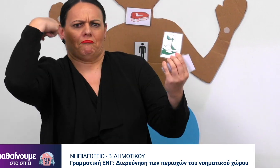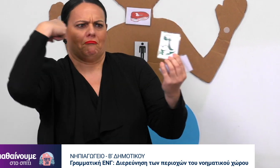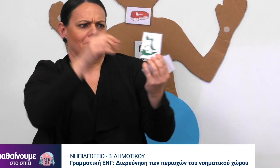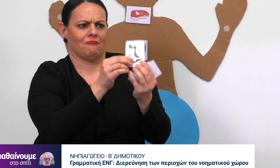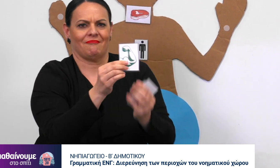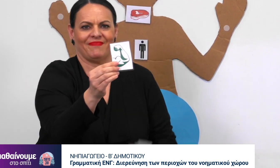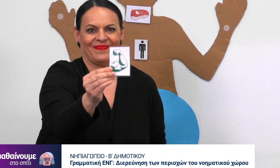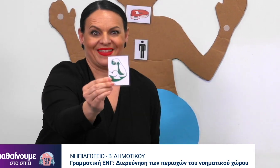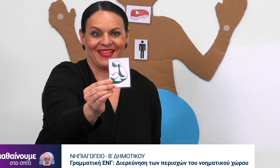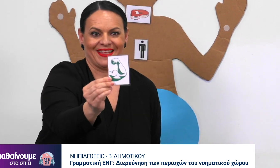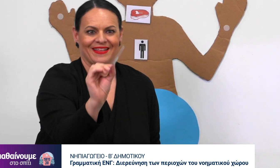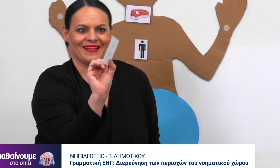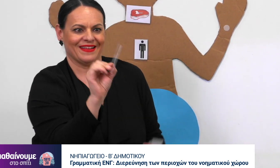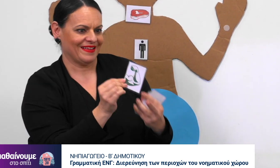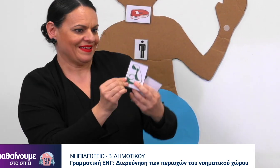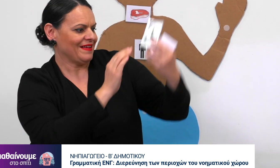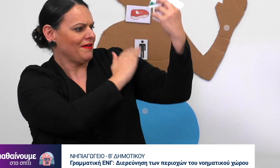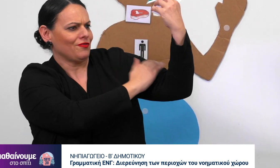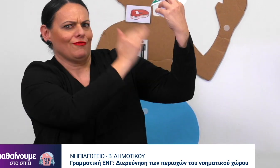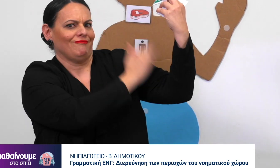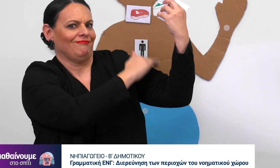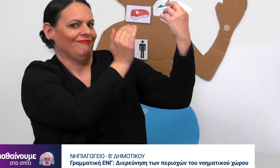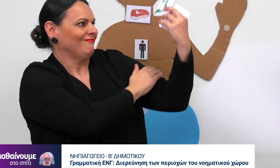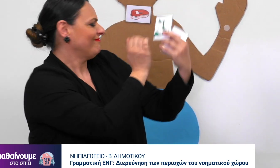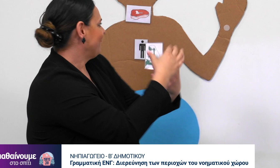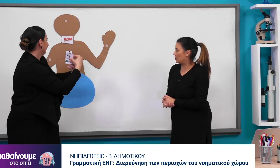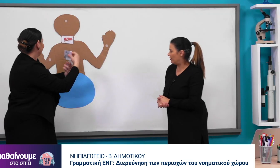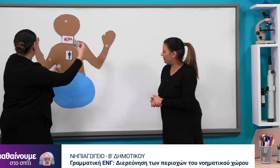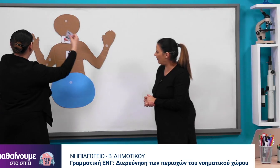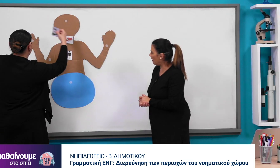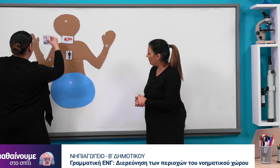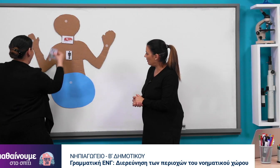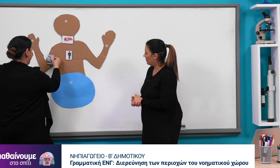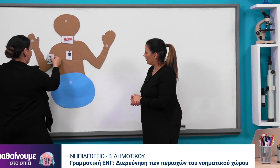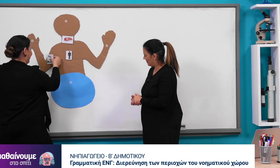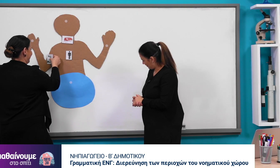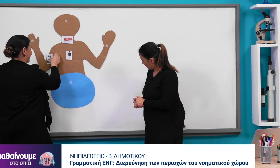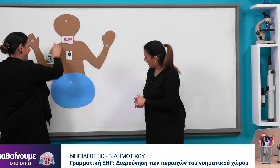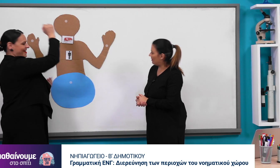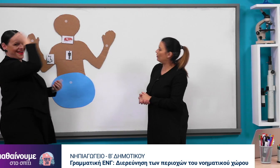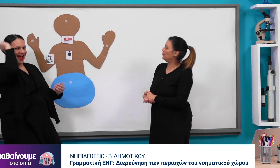Δυνατός, δύναμη στον μπράτσο βέβαια. Μπράβο!